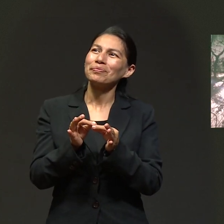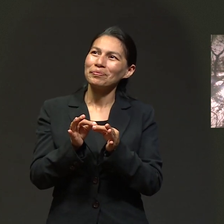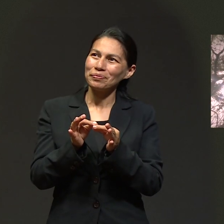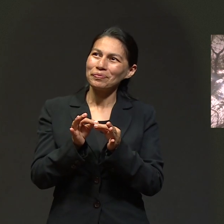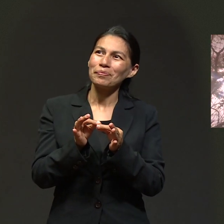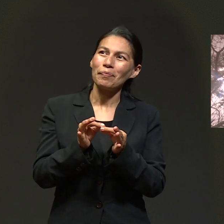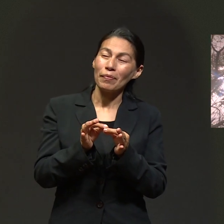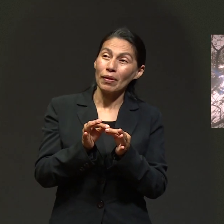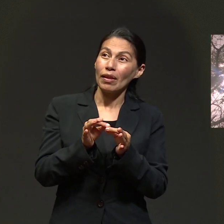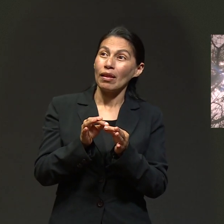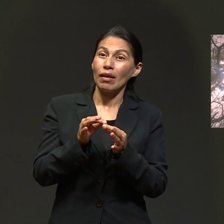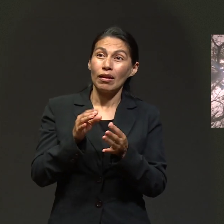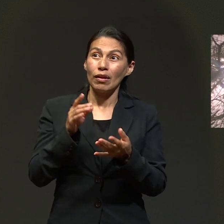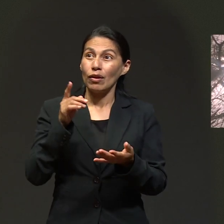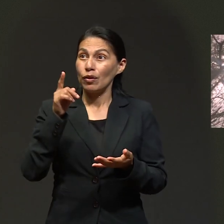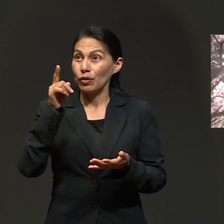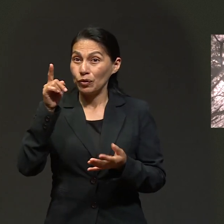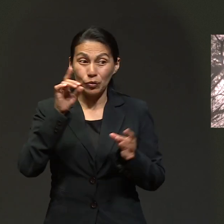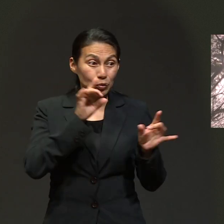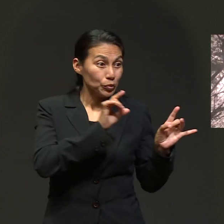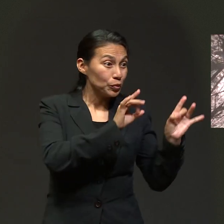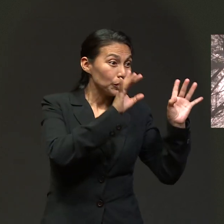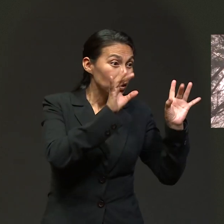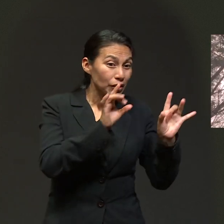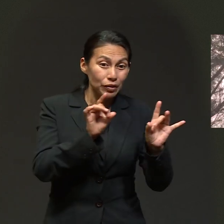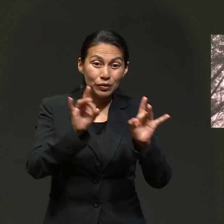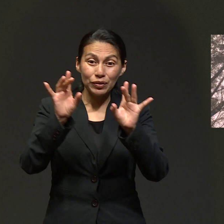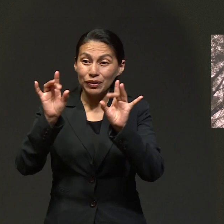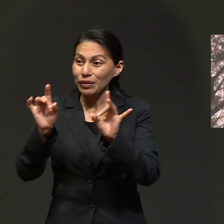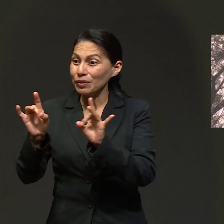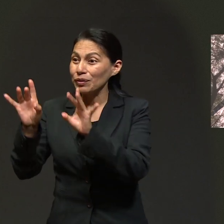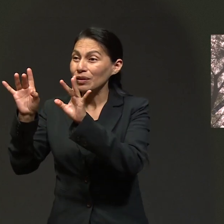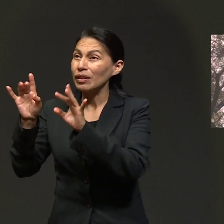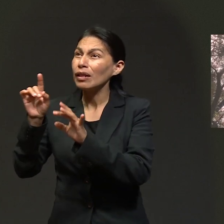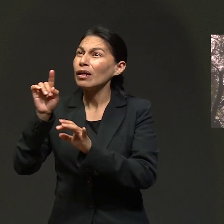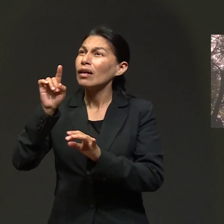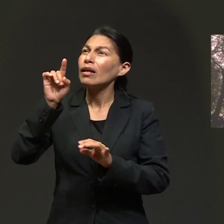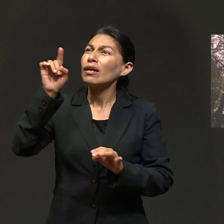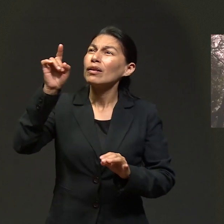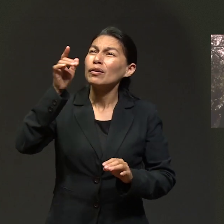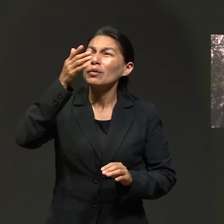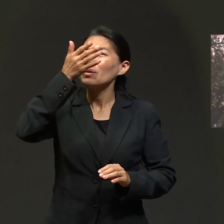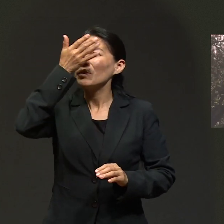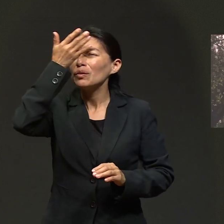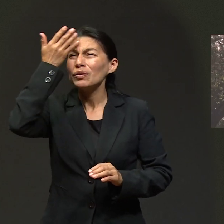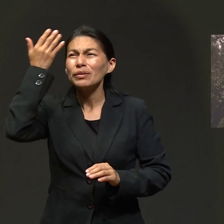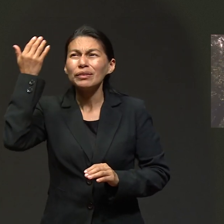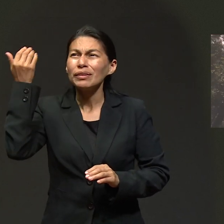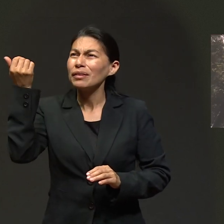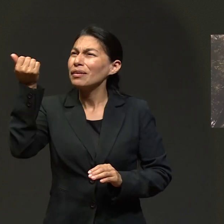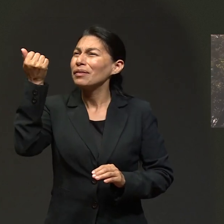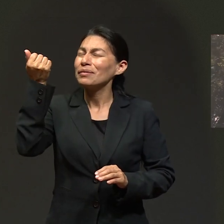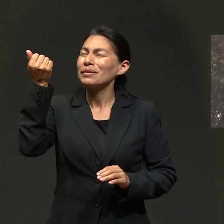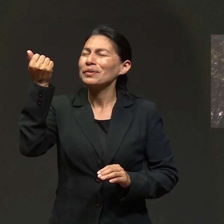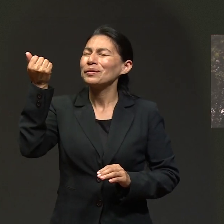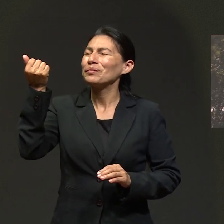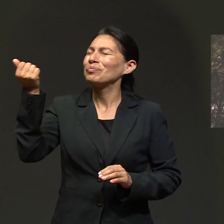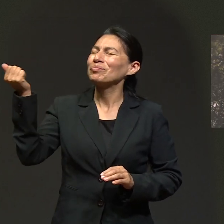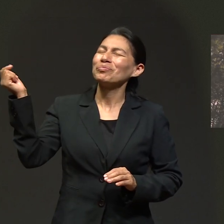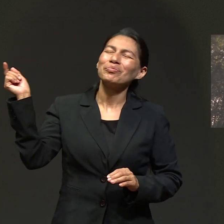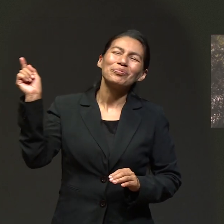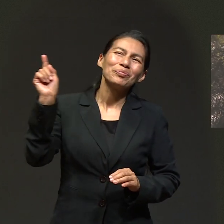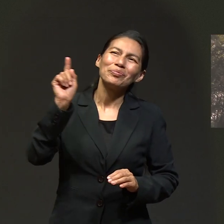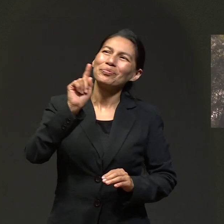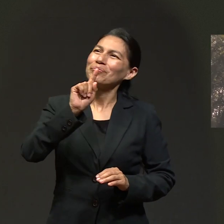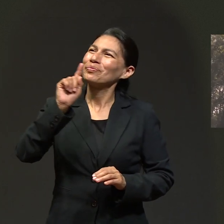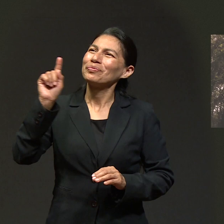No hay nada bajo el sol que tú no sepas.